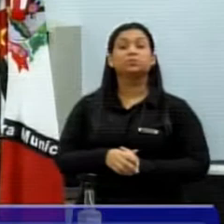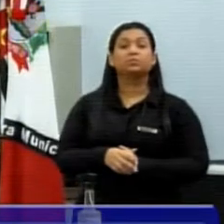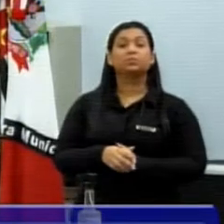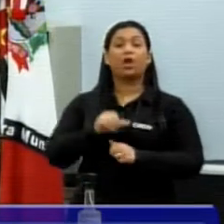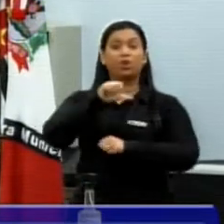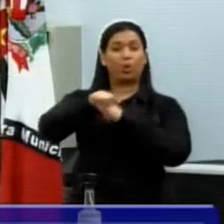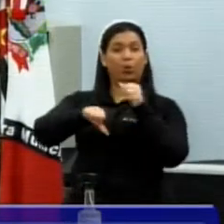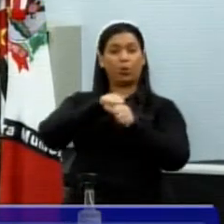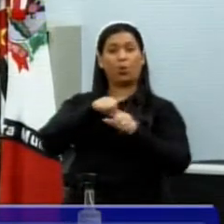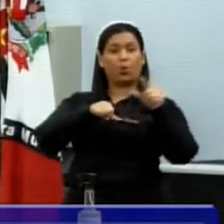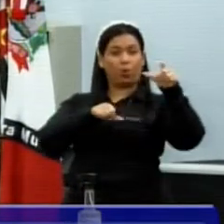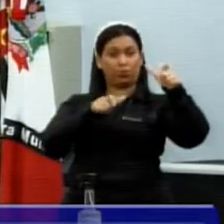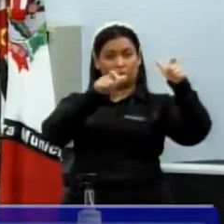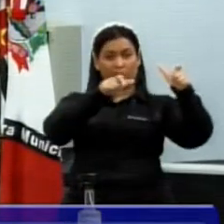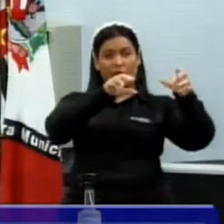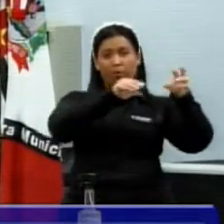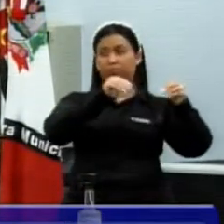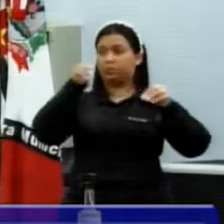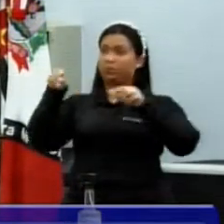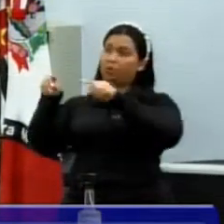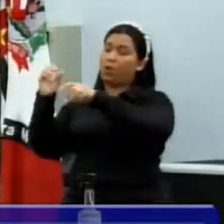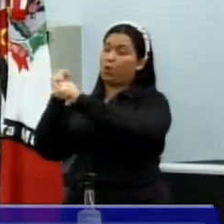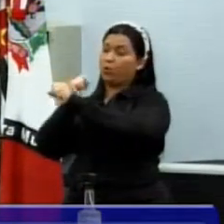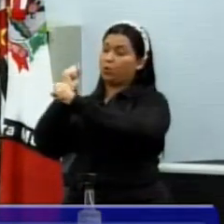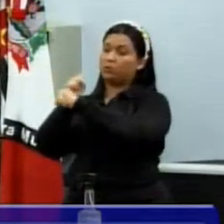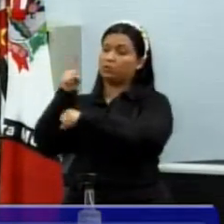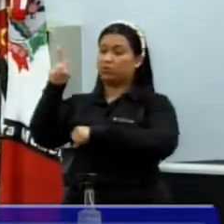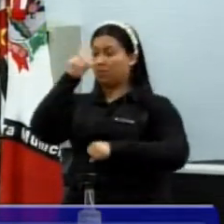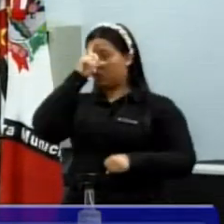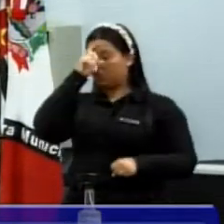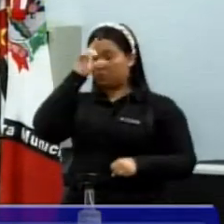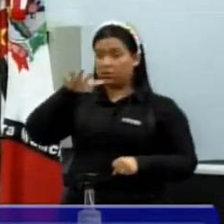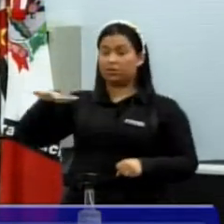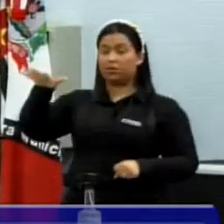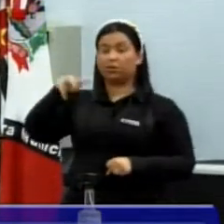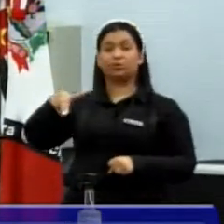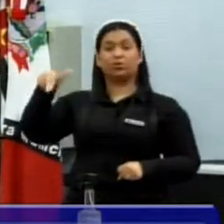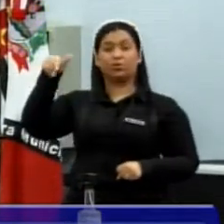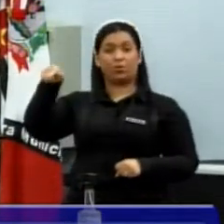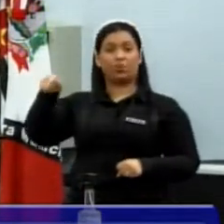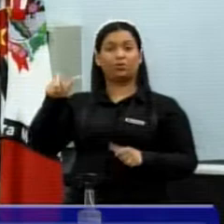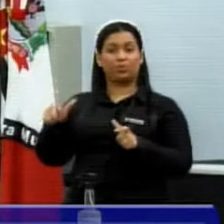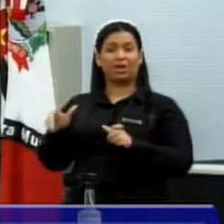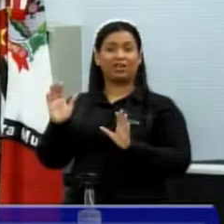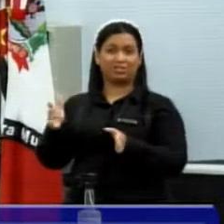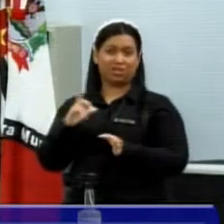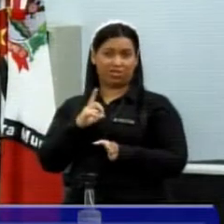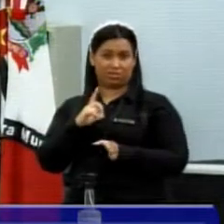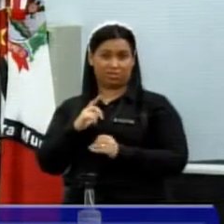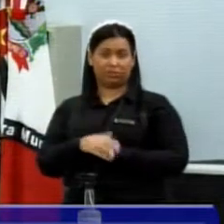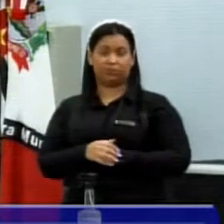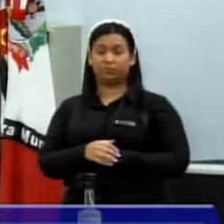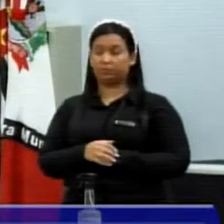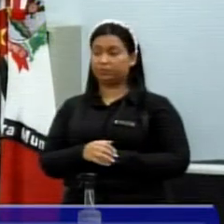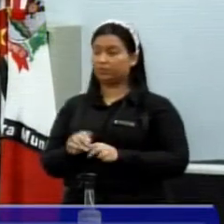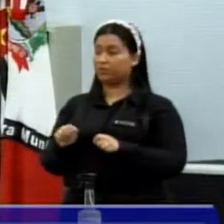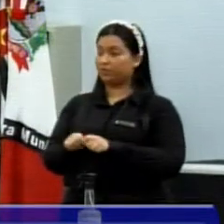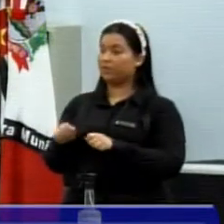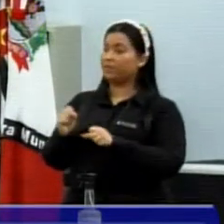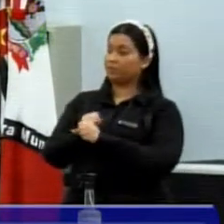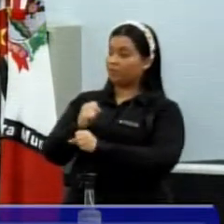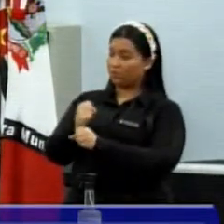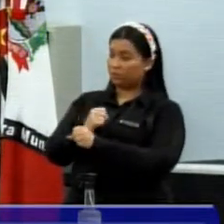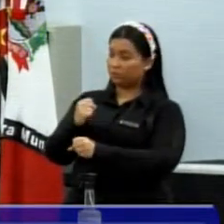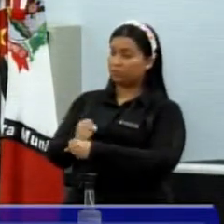a troca da construção do hospital da região norte, que já tinha área, aí foi feita a construção